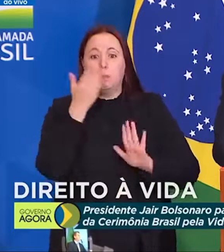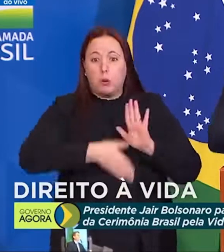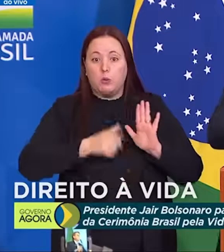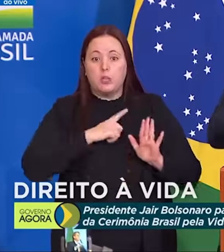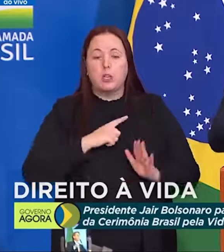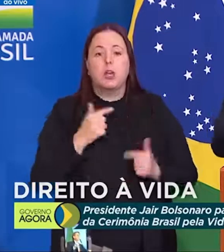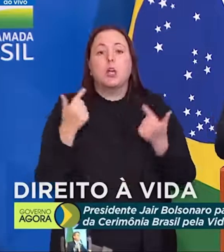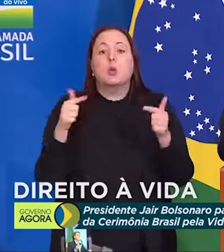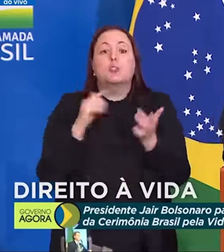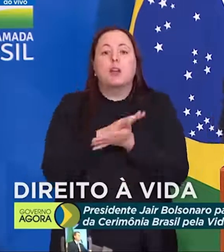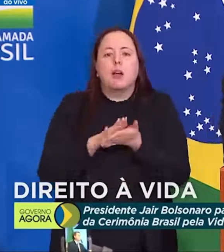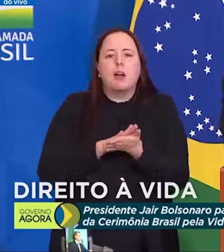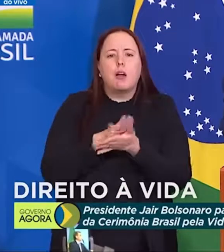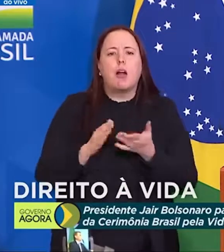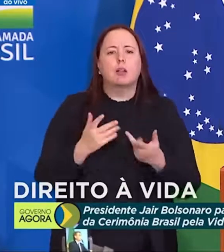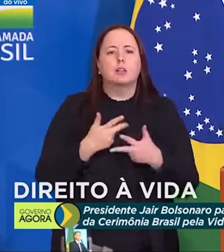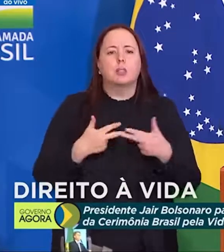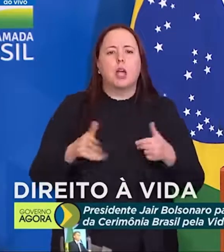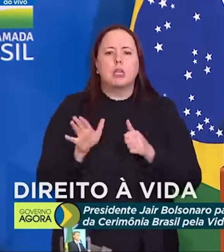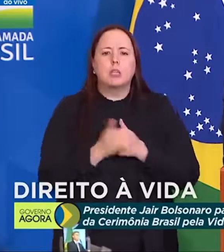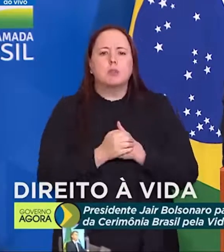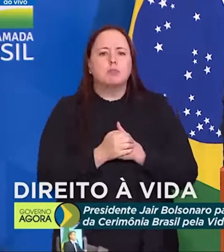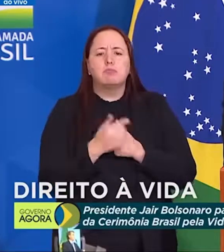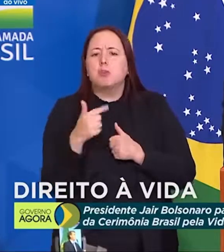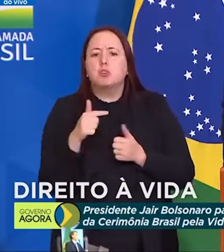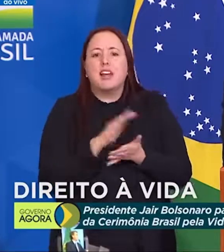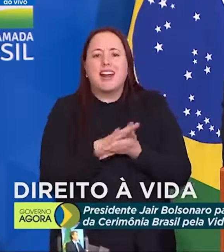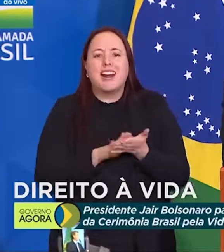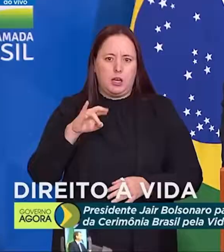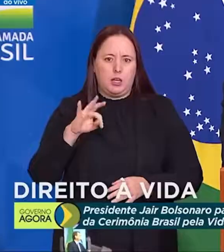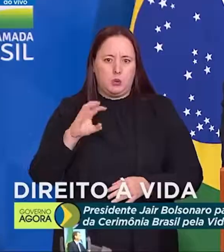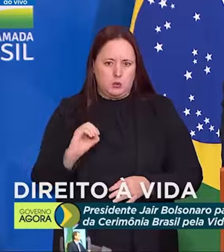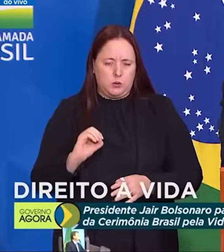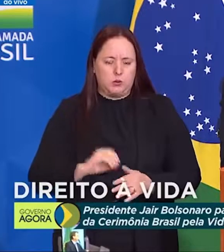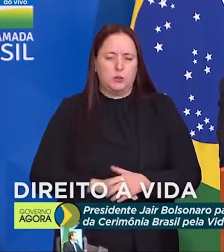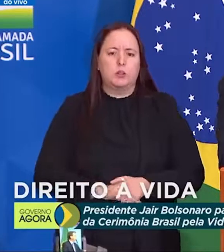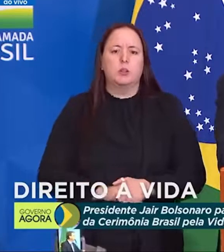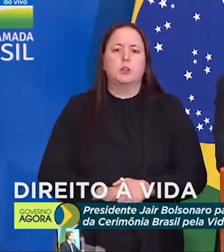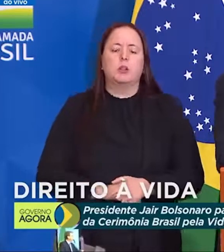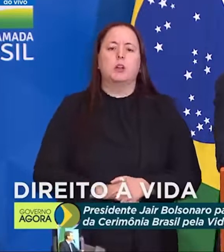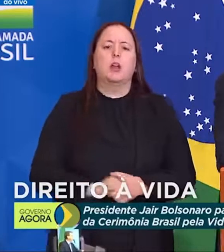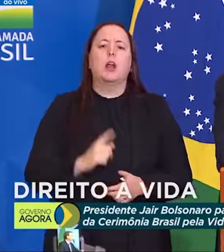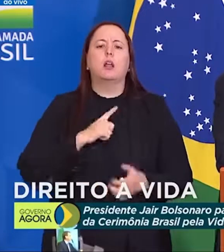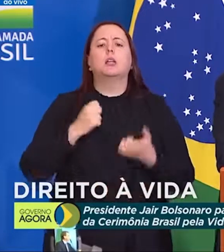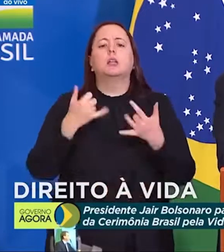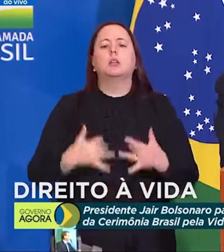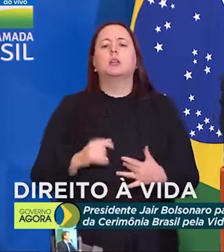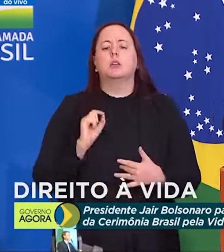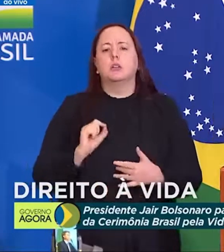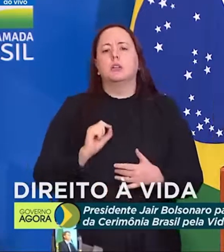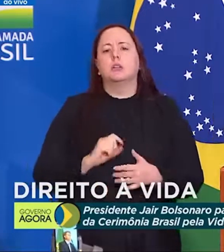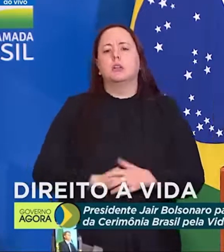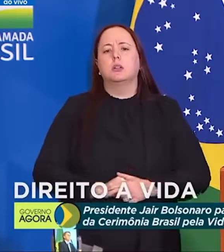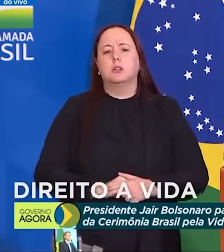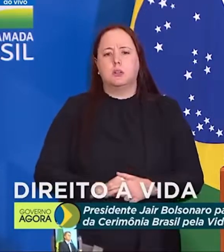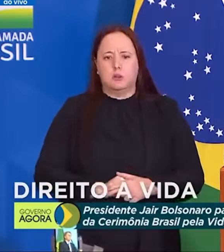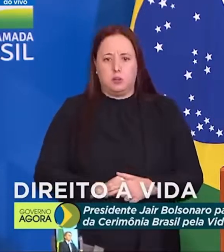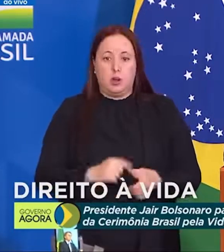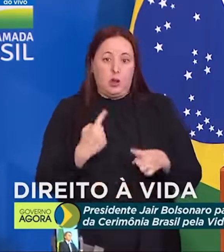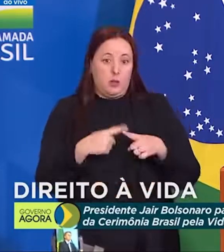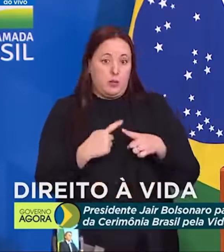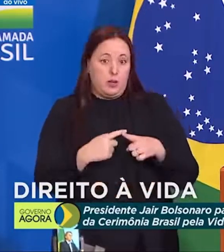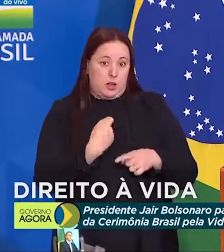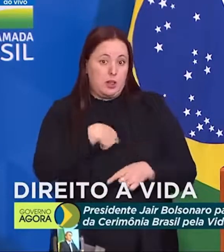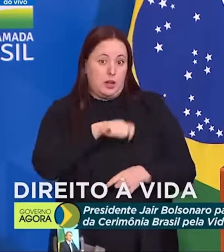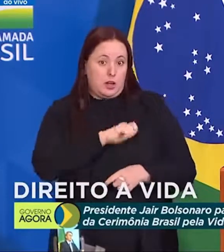que não tinha qualquer classificação sigilosa até aquele momento. E lá está escrito dentro do inquérito, porque o